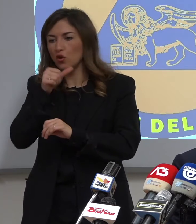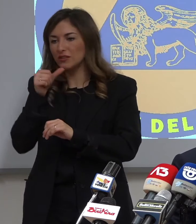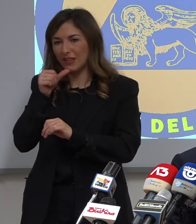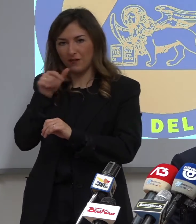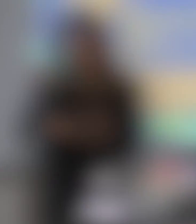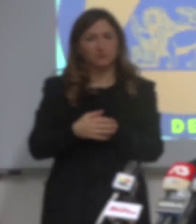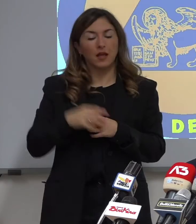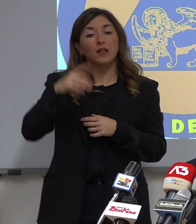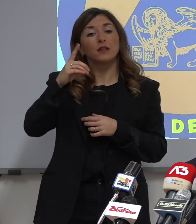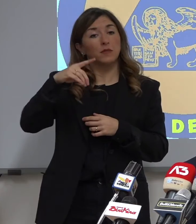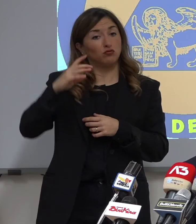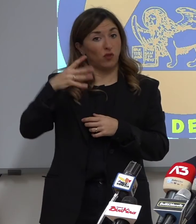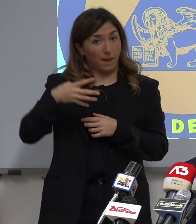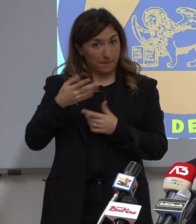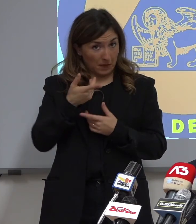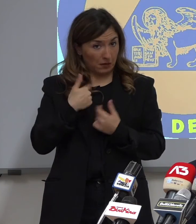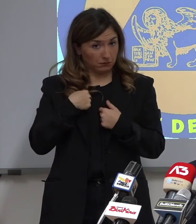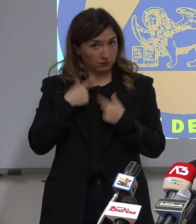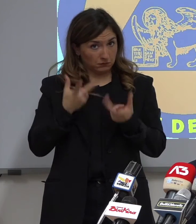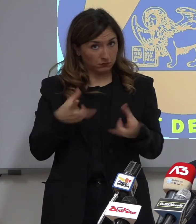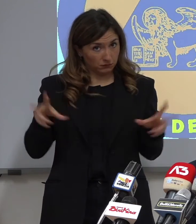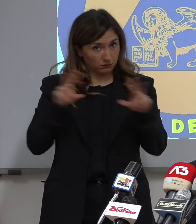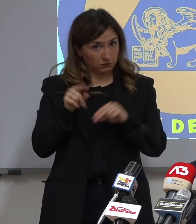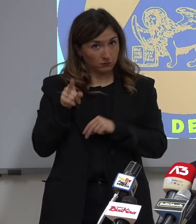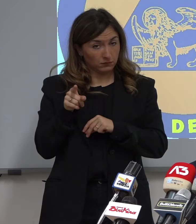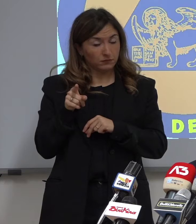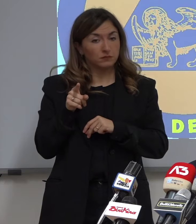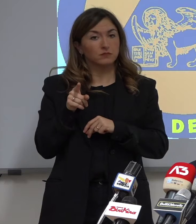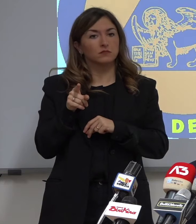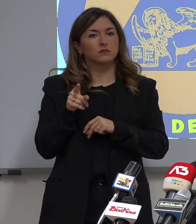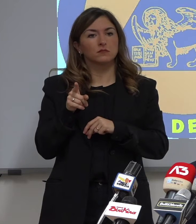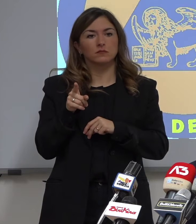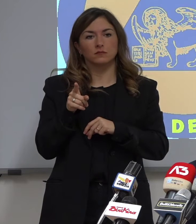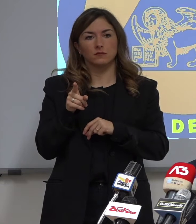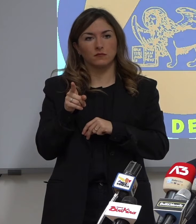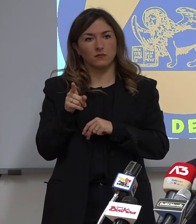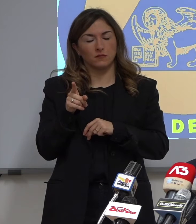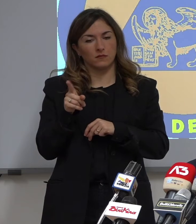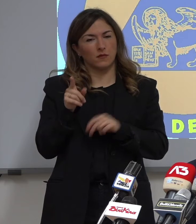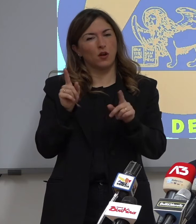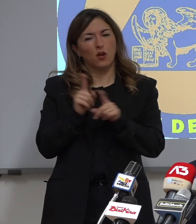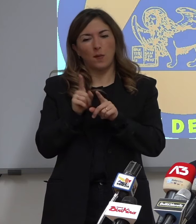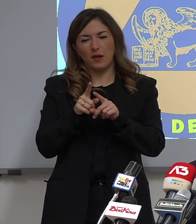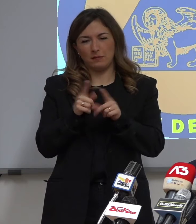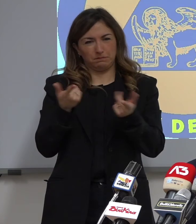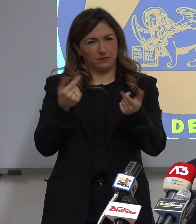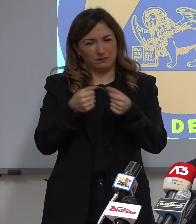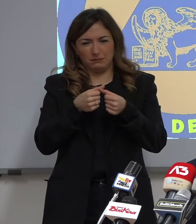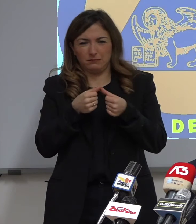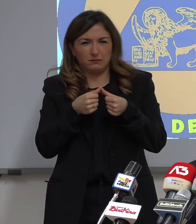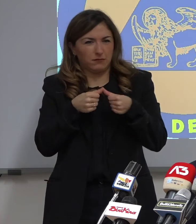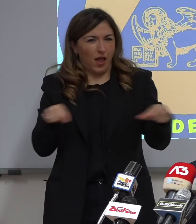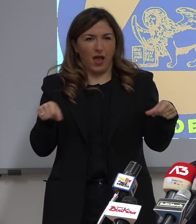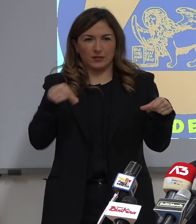paziente che è a casa. E' ripresentato la trattativa con il governo per arrivare a un accordo, per quanto possibile, sul decreto che entrerà in vigore venerdì 4